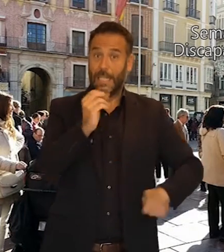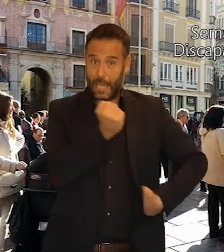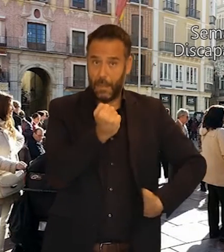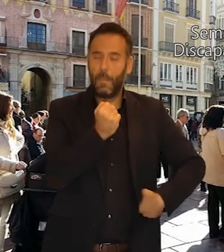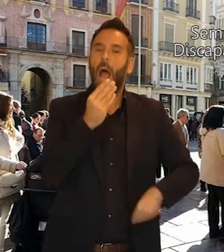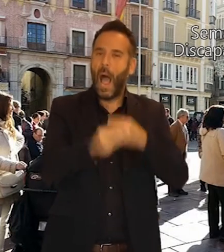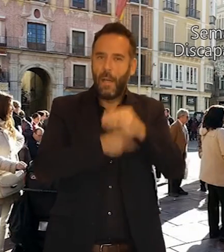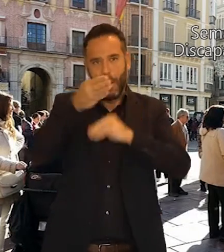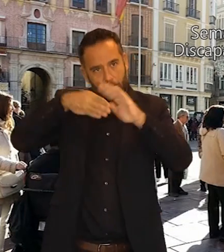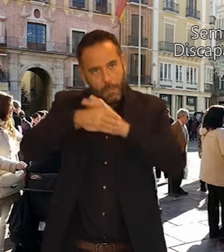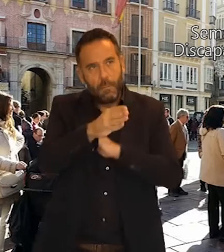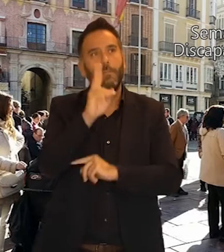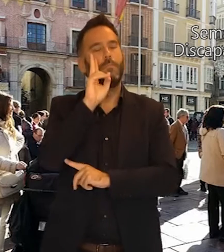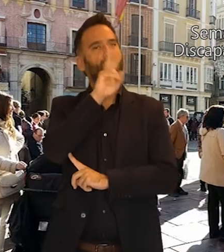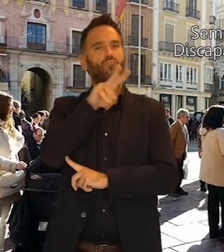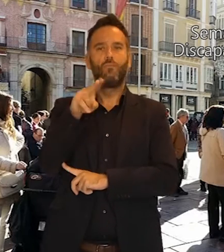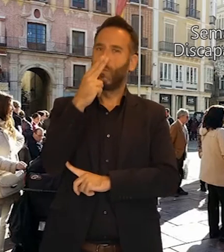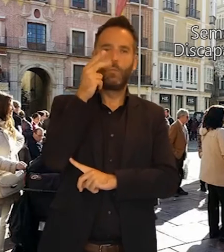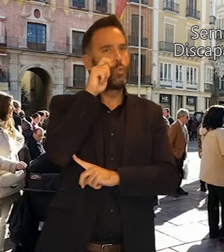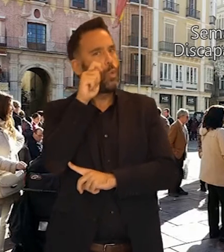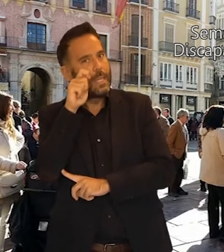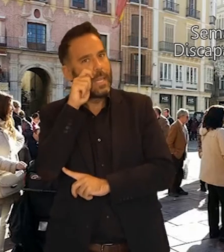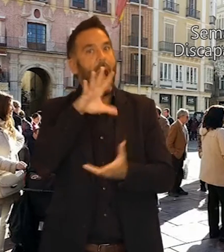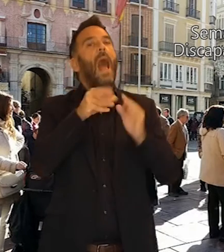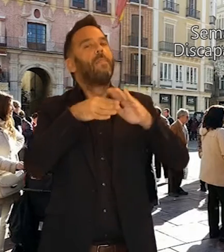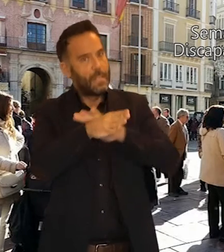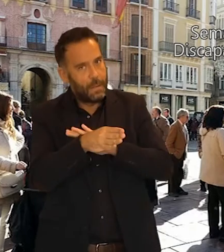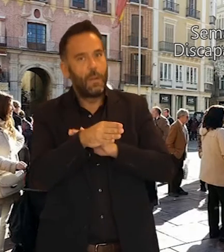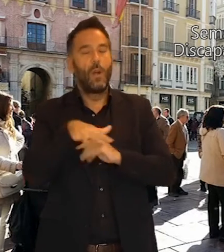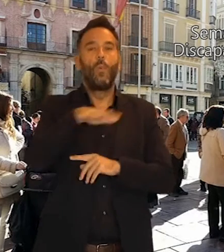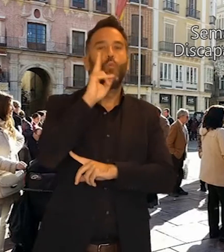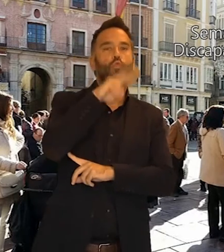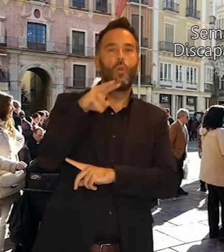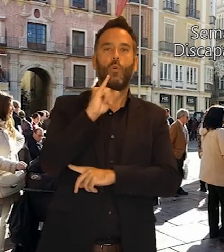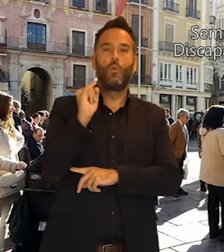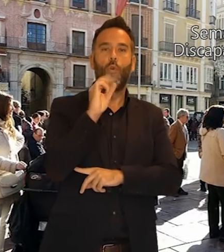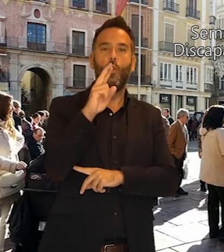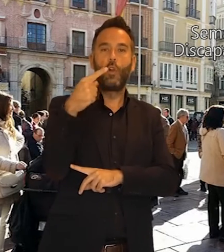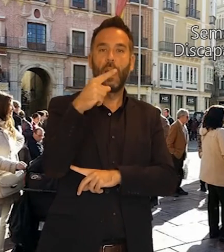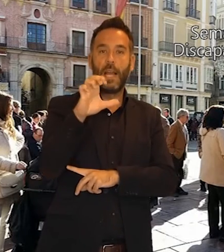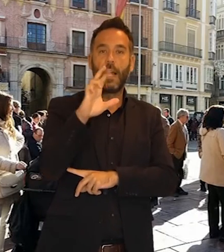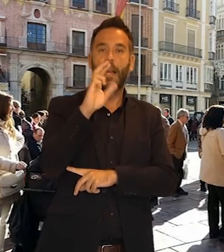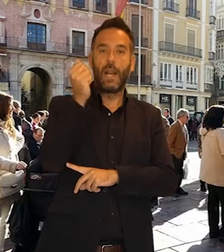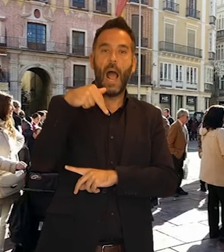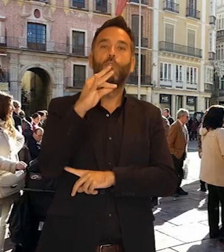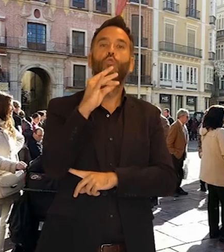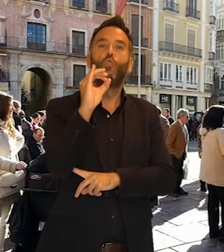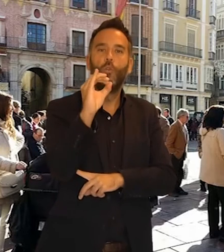11 del día 3 de diciembre se realizará la visita turística adaptada al Museo